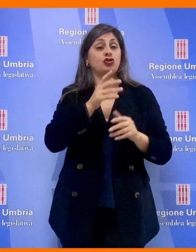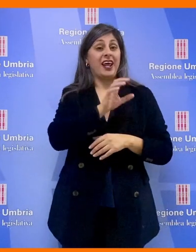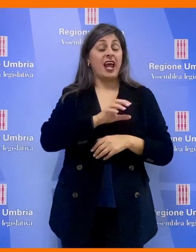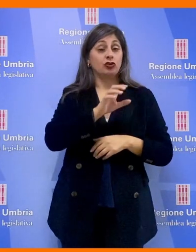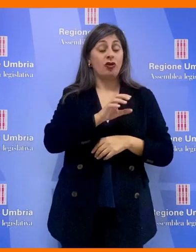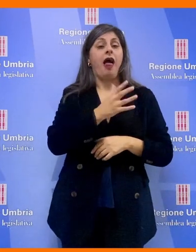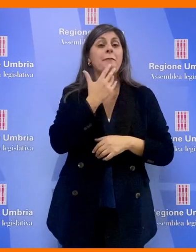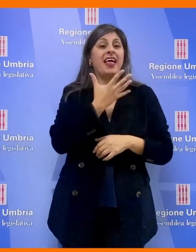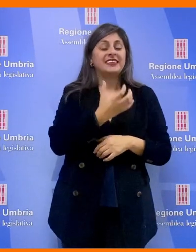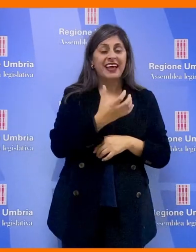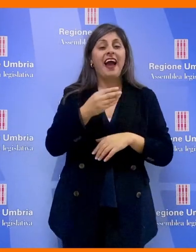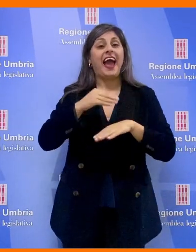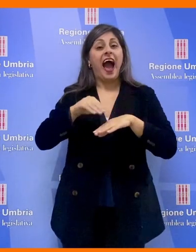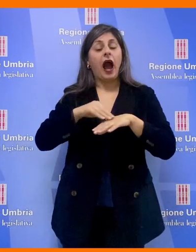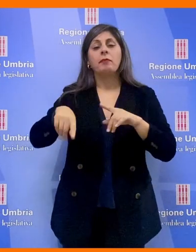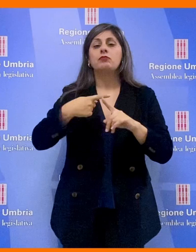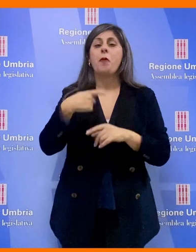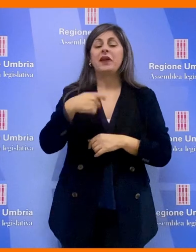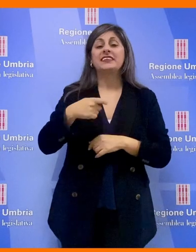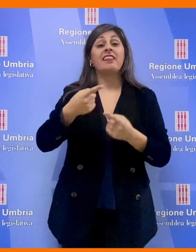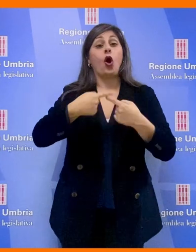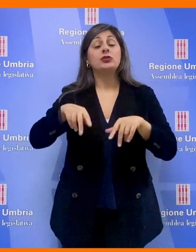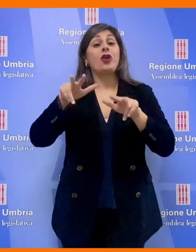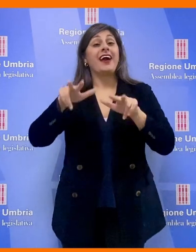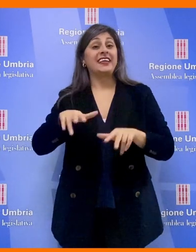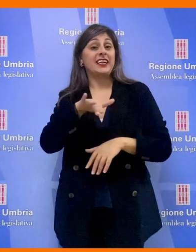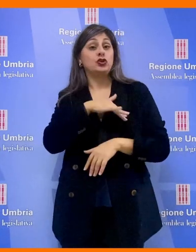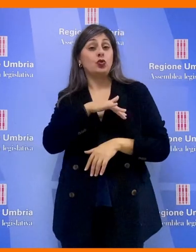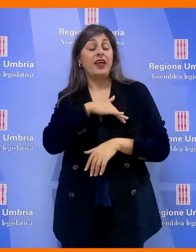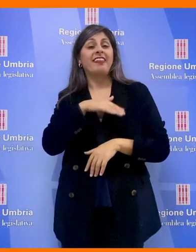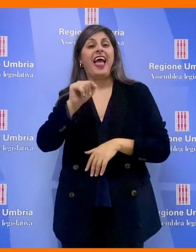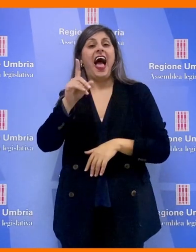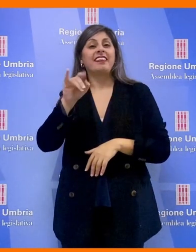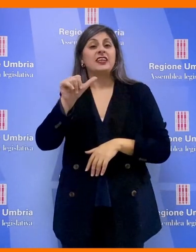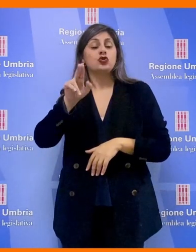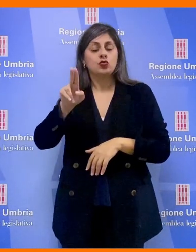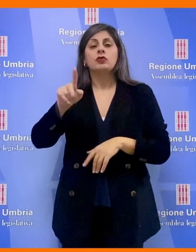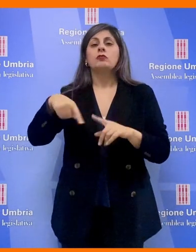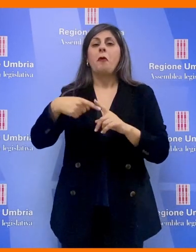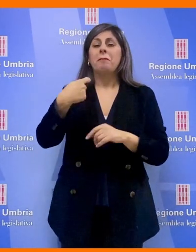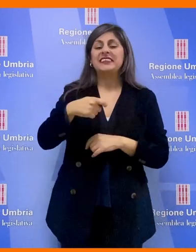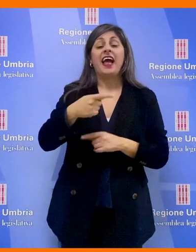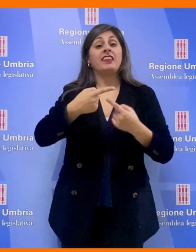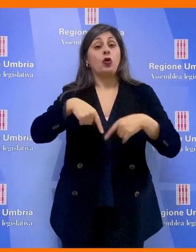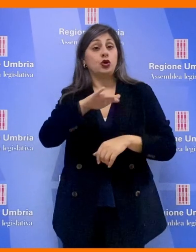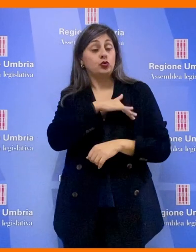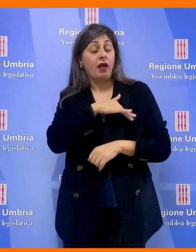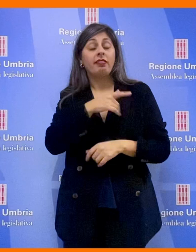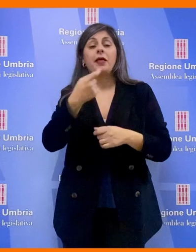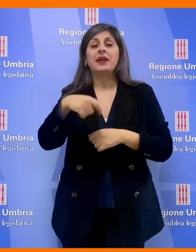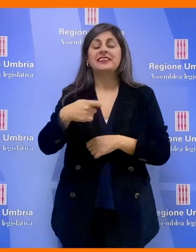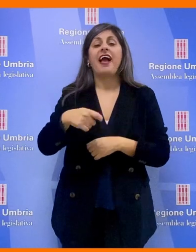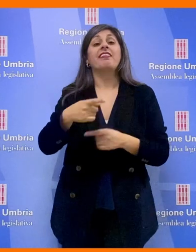Melasecche e Agabiti, il presidente della commissione di garanzia degli studenti di Adisu, il presidente del consiglio di studenti, il presidente del collegio dei